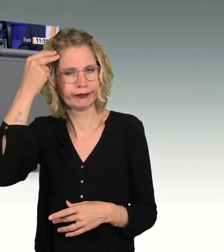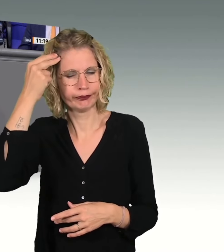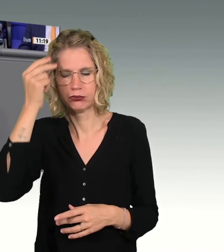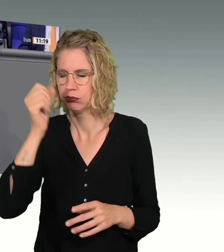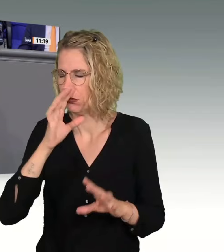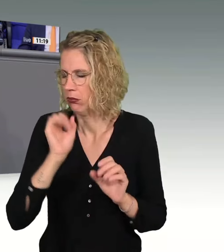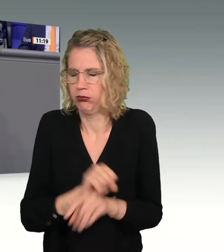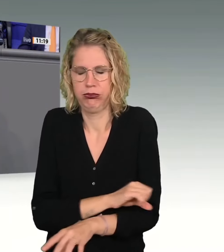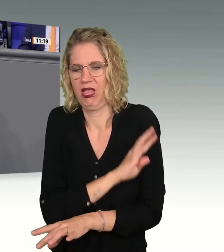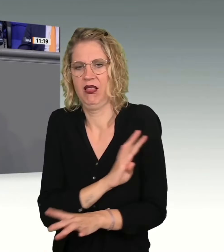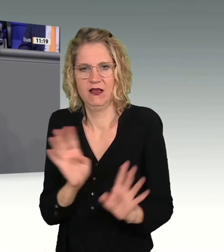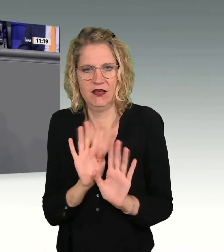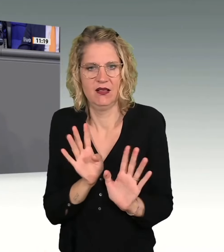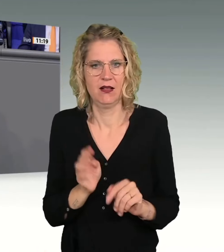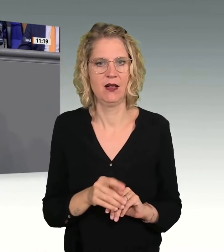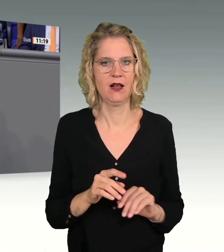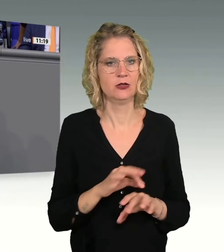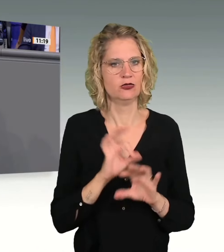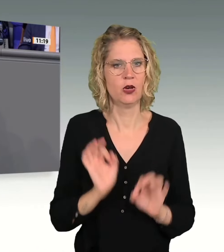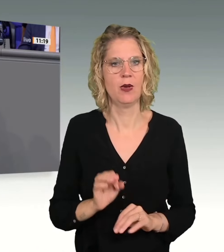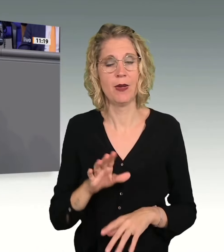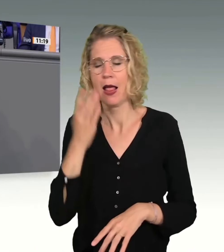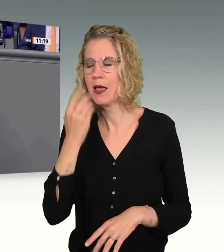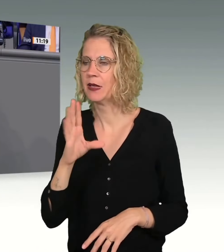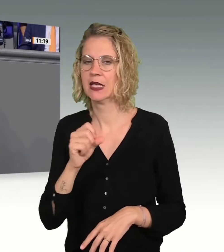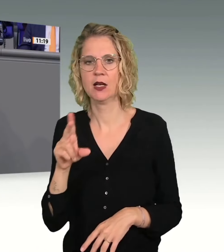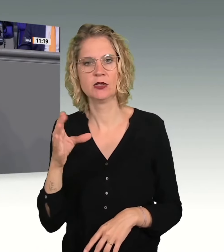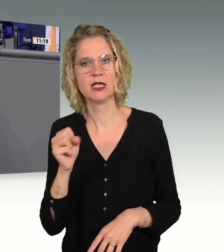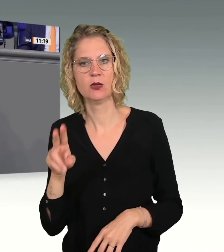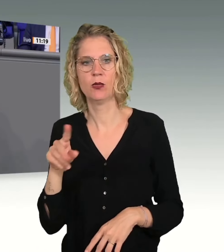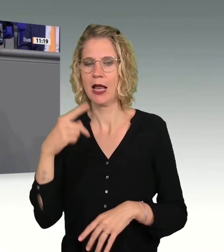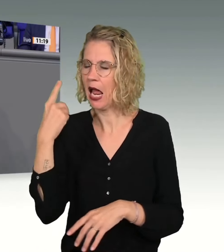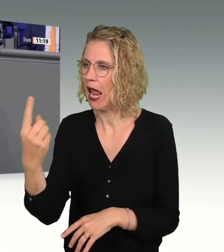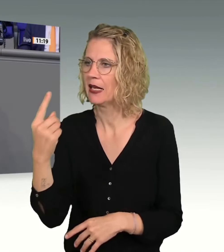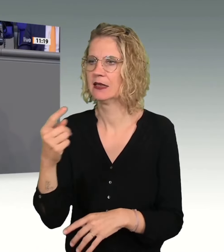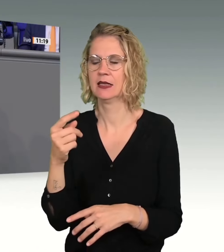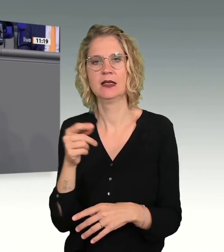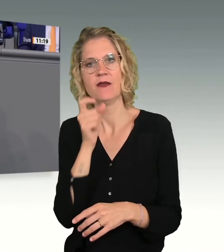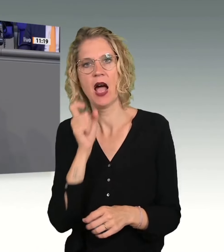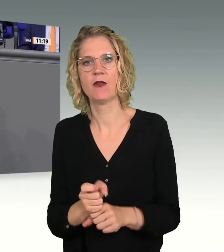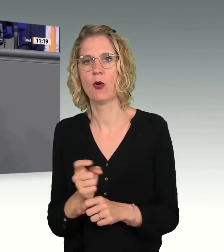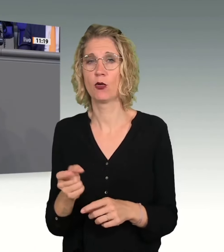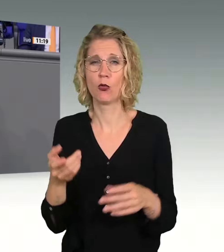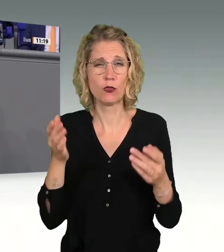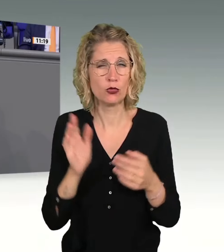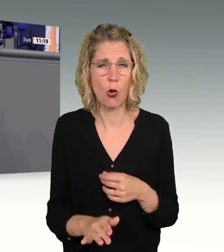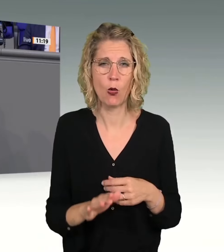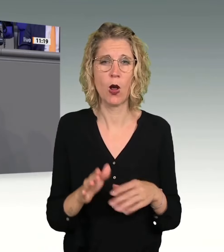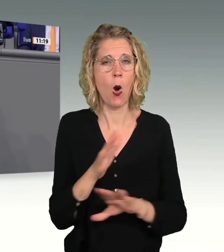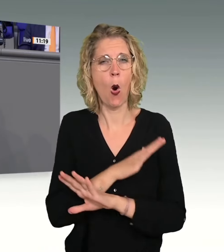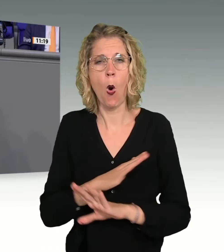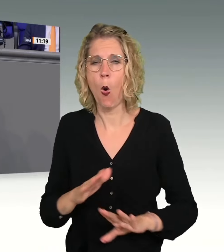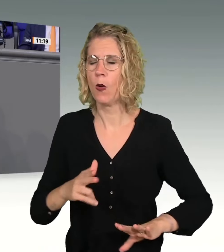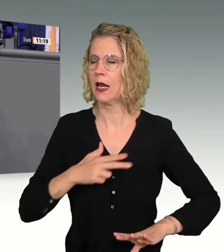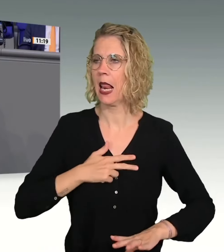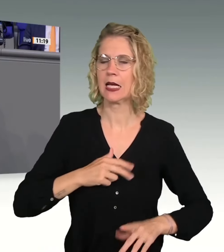das mal so sagen darf, Ihres eigenen Versagens und Ihrer eigenen Verantwortung für tausendfachen Mord, Tod und unendliches Leid in Deutschland.